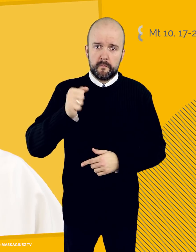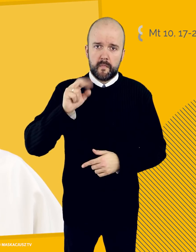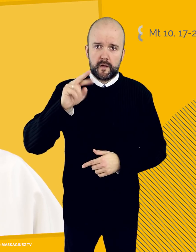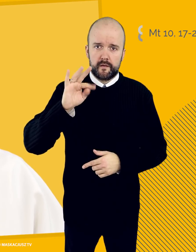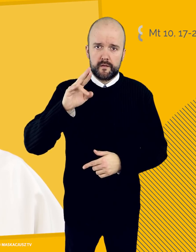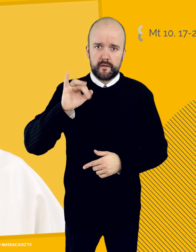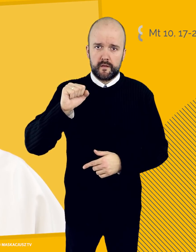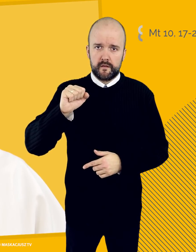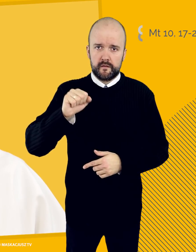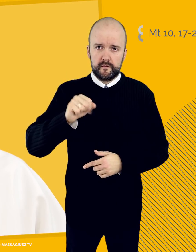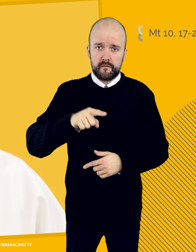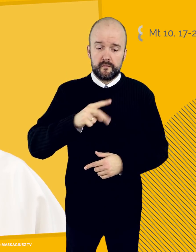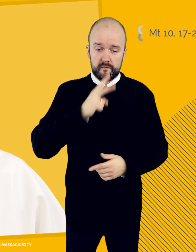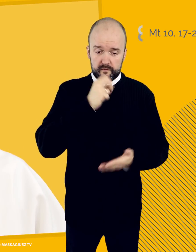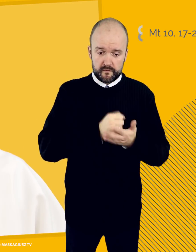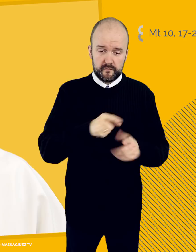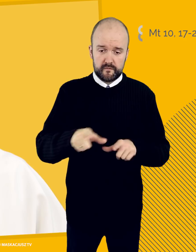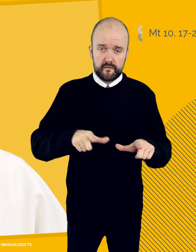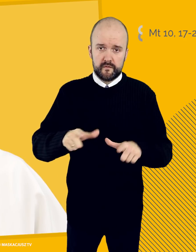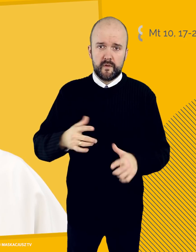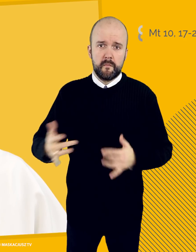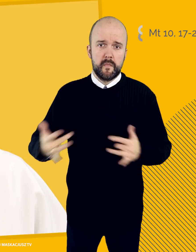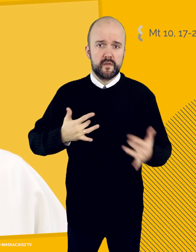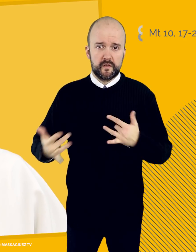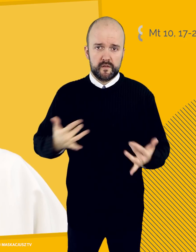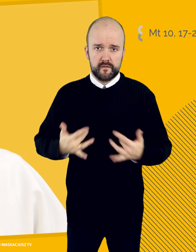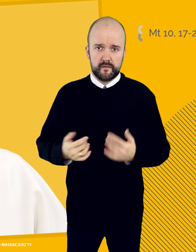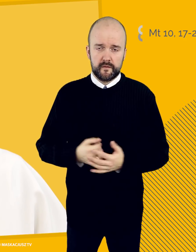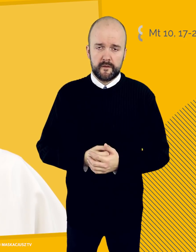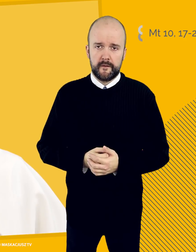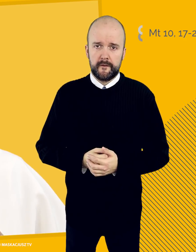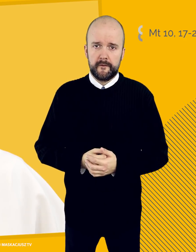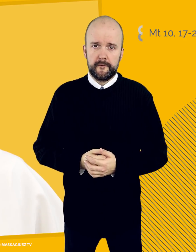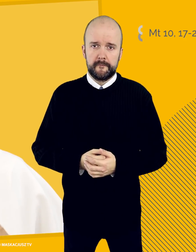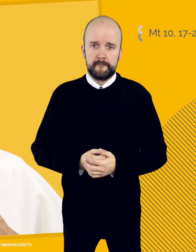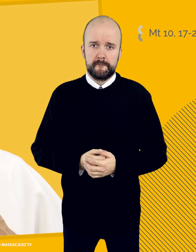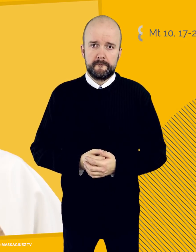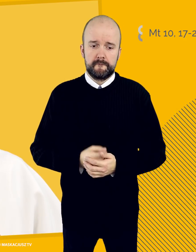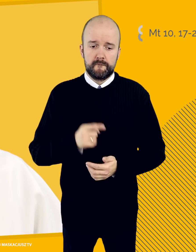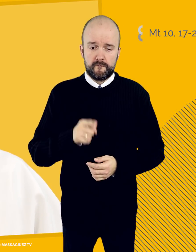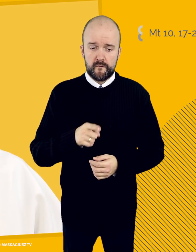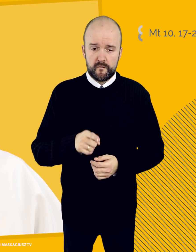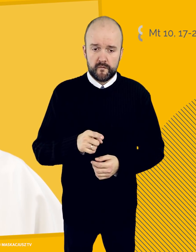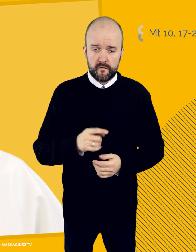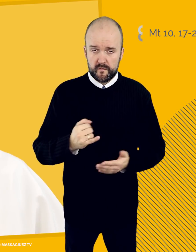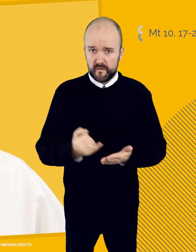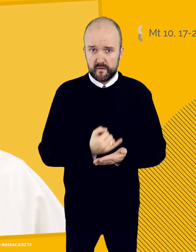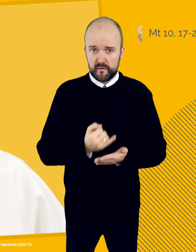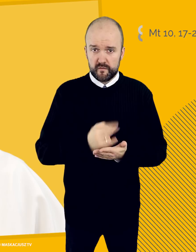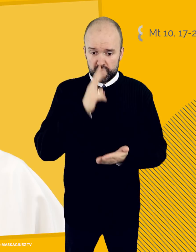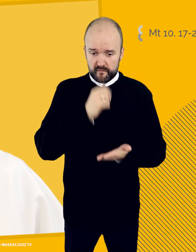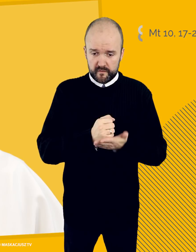czyli męczeństwo. To świadectwo najczęściej jest bezsłowne,